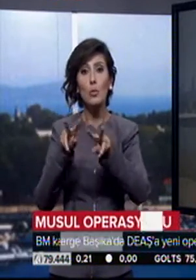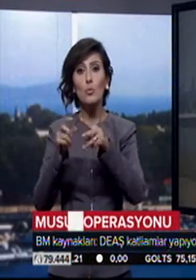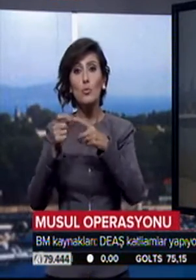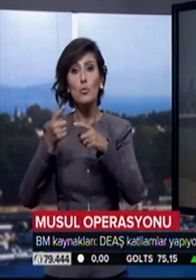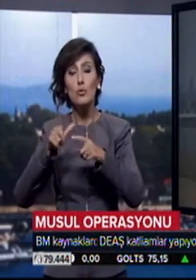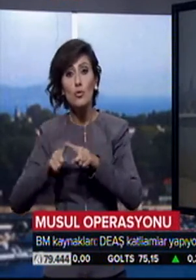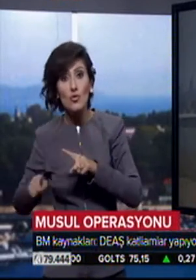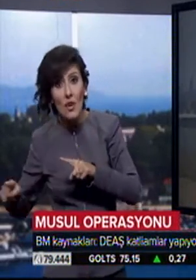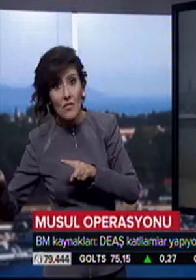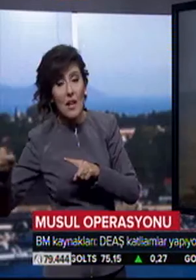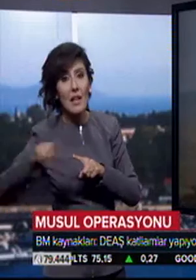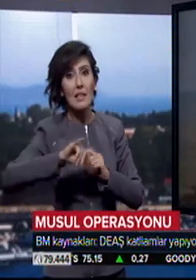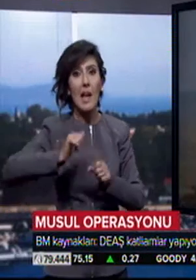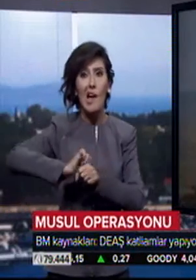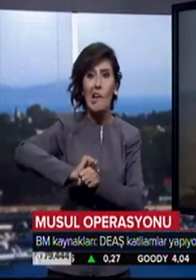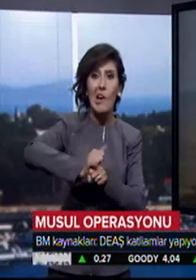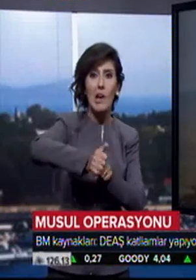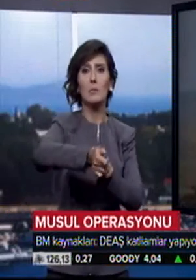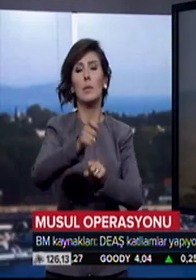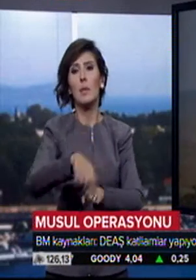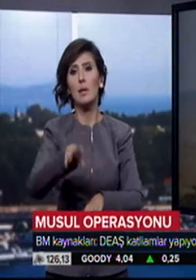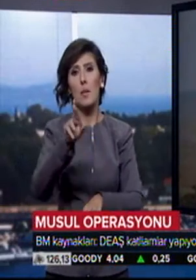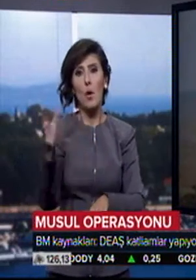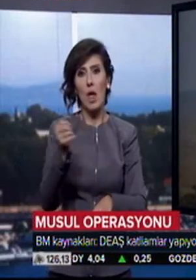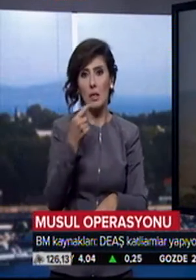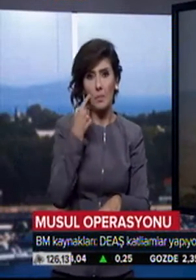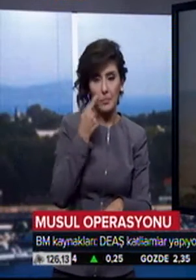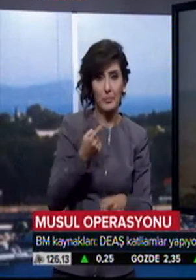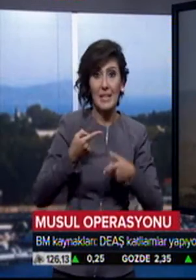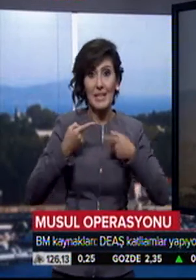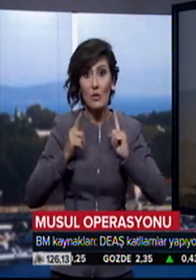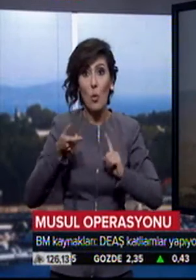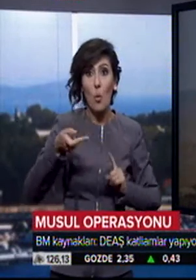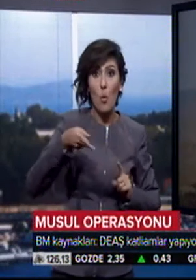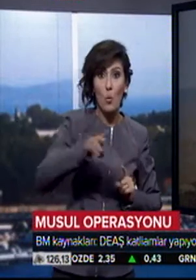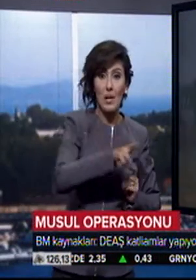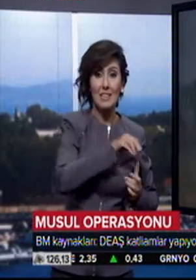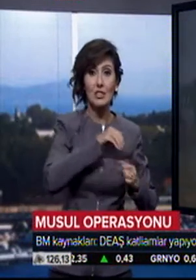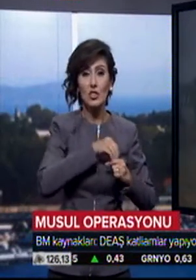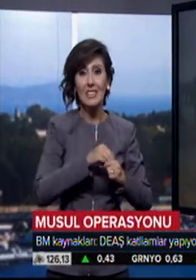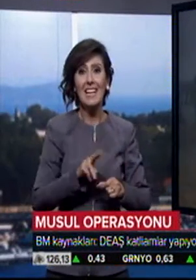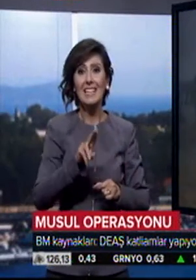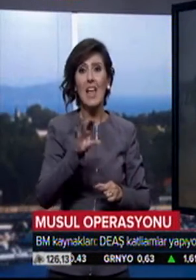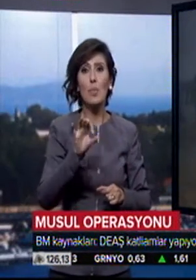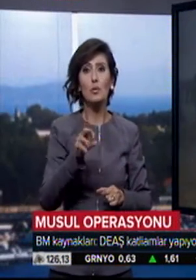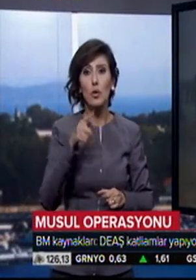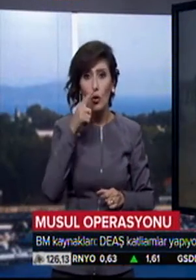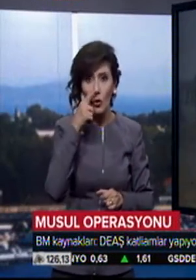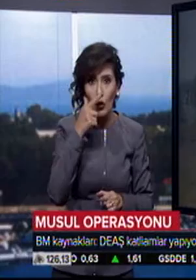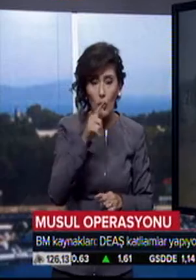katliamlar yaptığı yolunda raporlar aldığını bildirdi. Yetkililer, öldürülenler arasında 70 köylüyle rehin